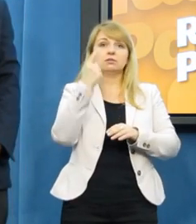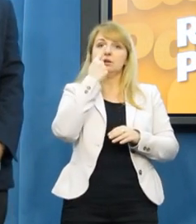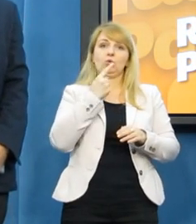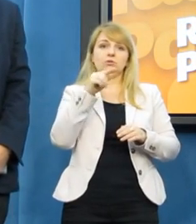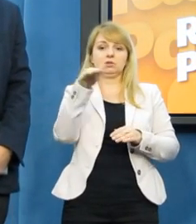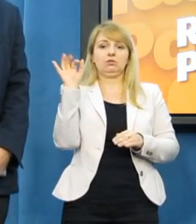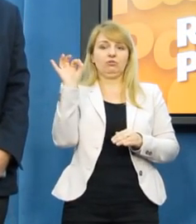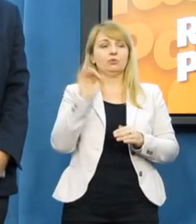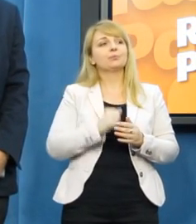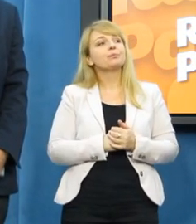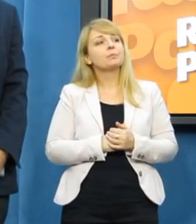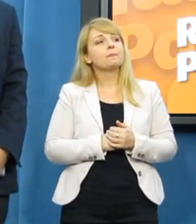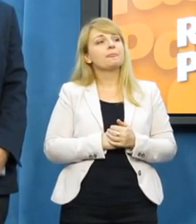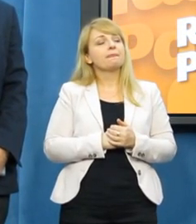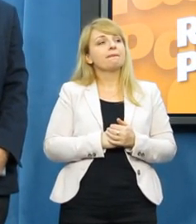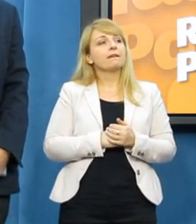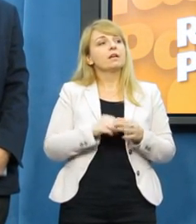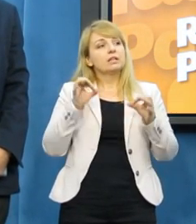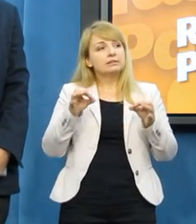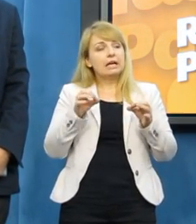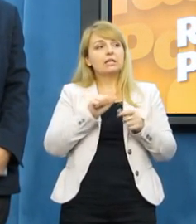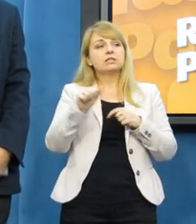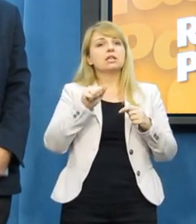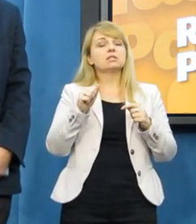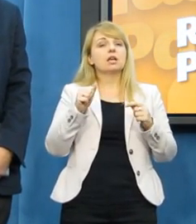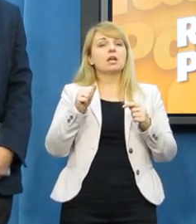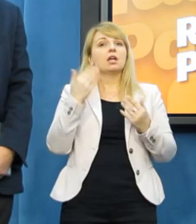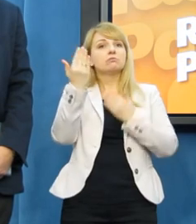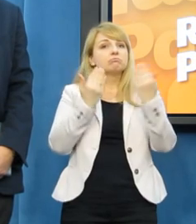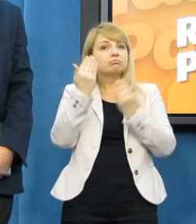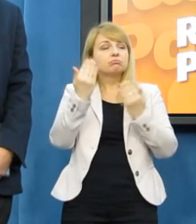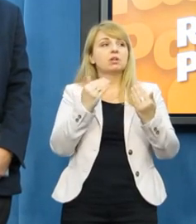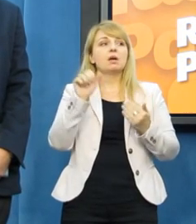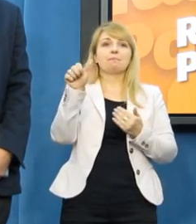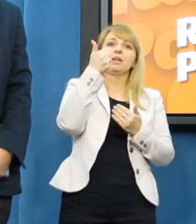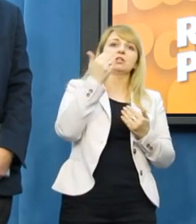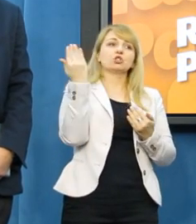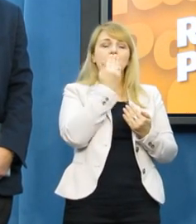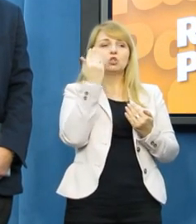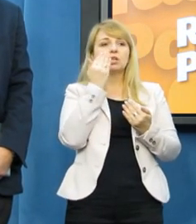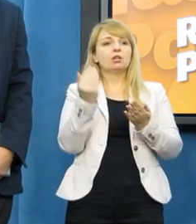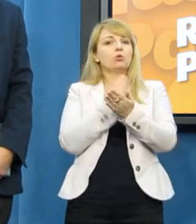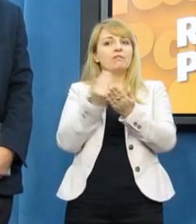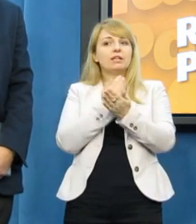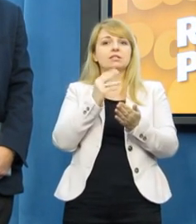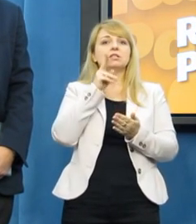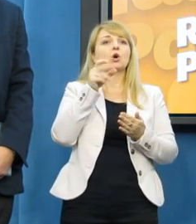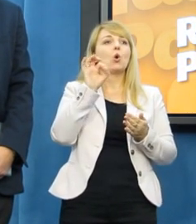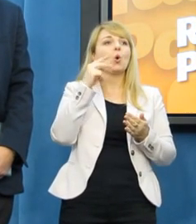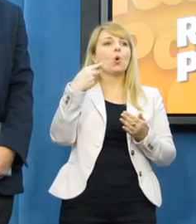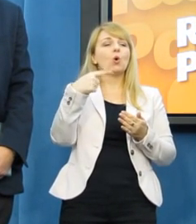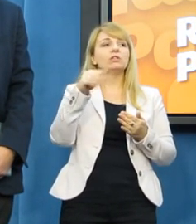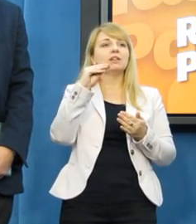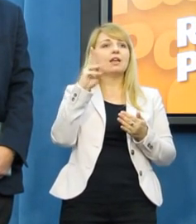Panie Przewodniczący, w tym momencie zaczyna się debata, zaczyna się pierwsze czytanie nowelizacji kodeksu karnego, mowa o